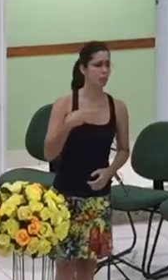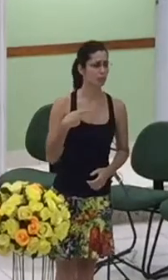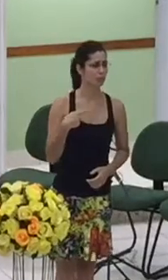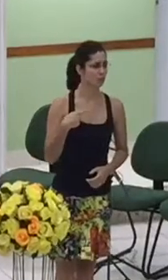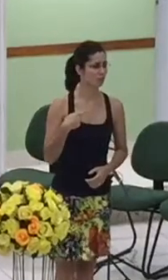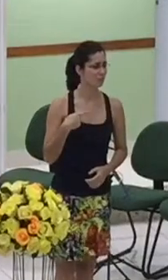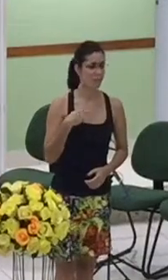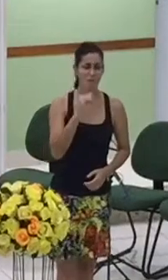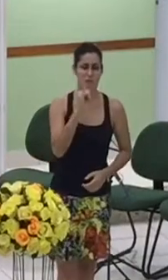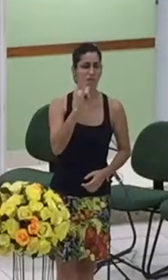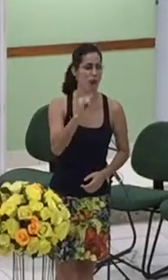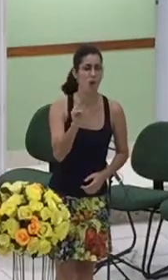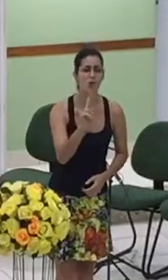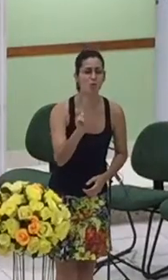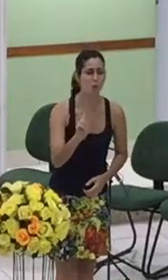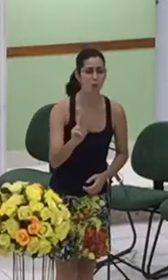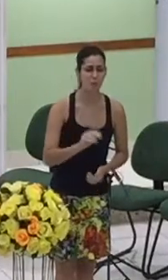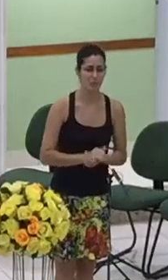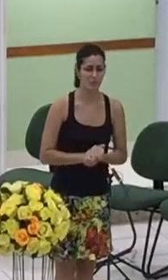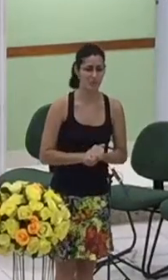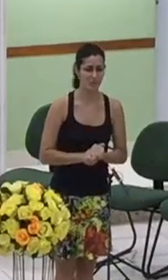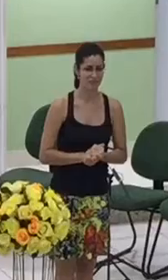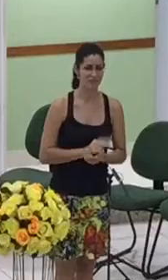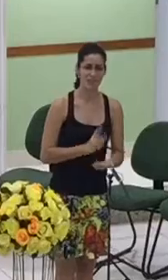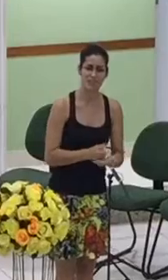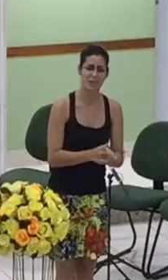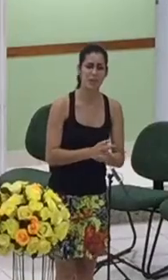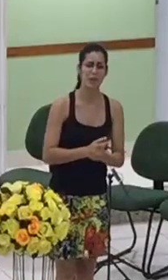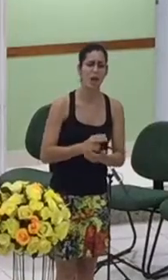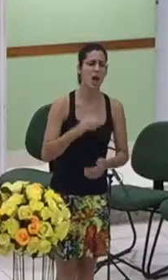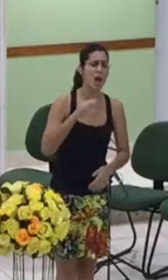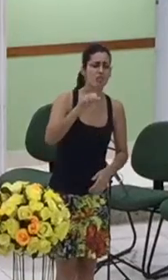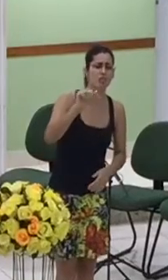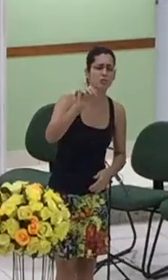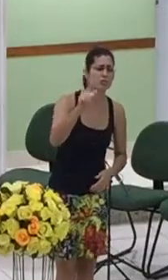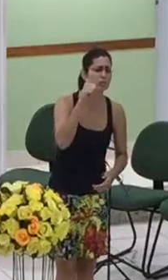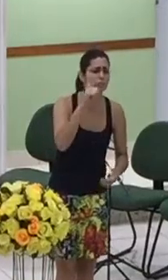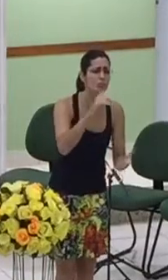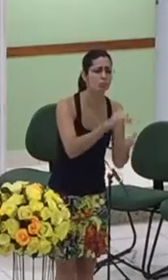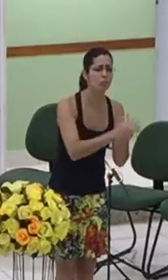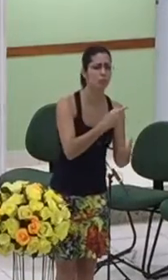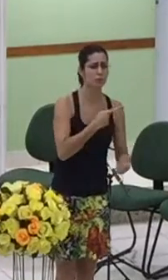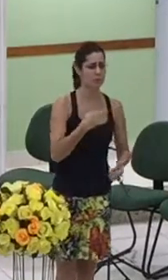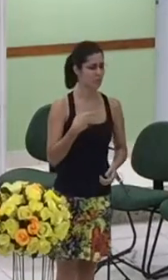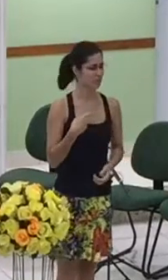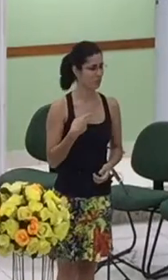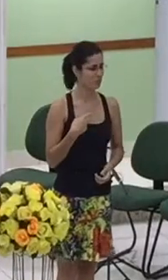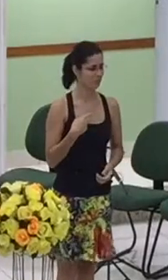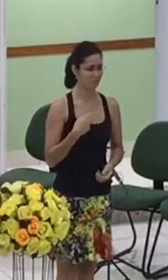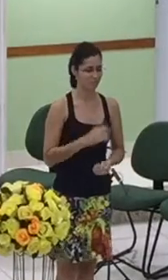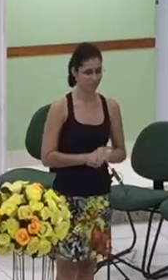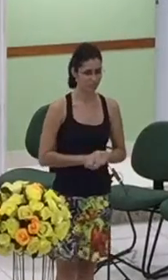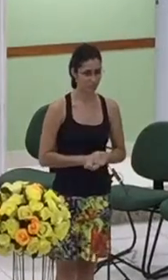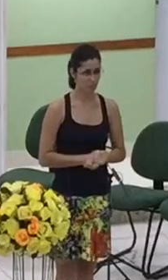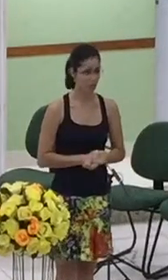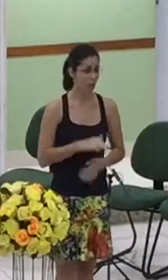esposa do pastor e às vezes quando o pastor aceita o convite para se mudar e para uma